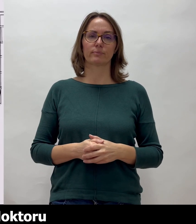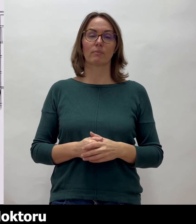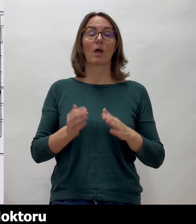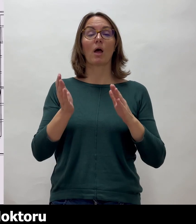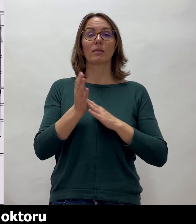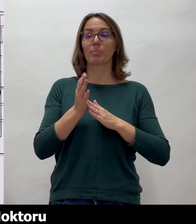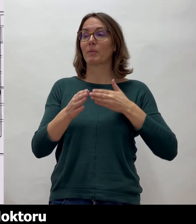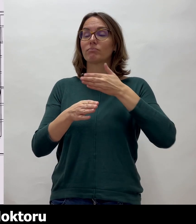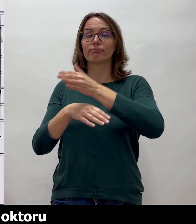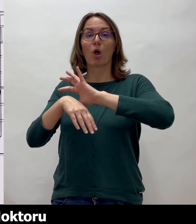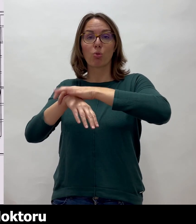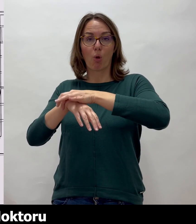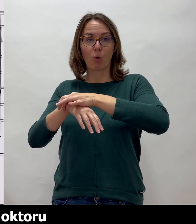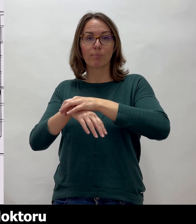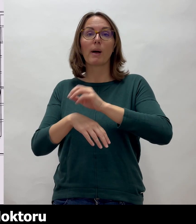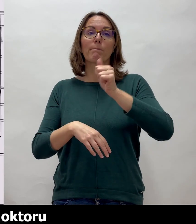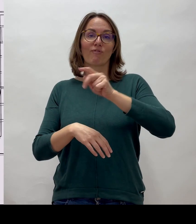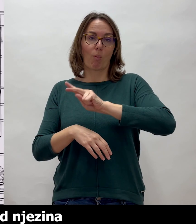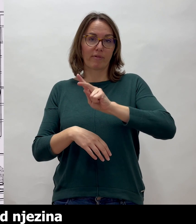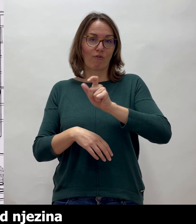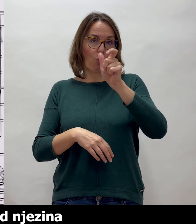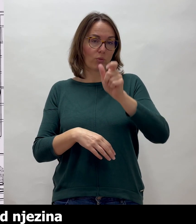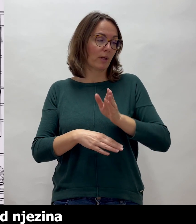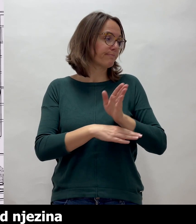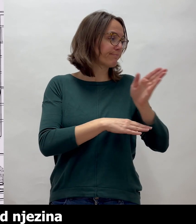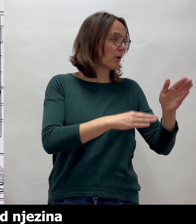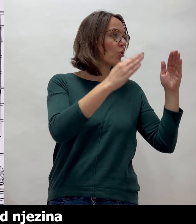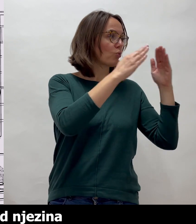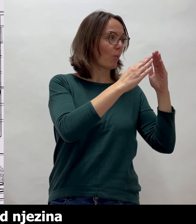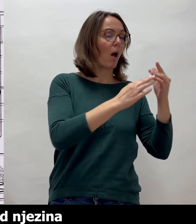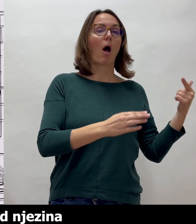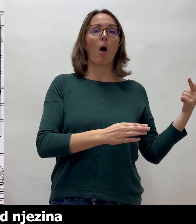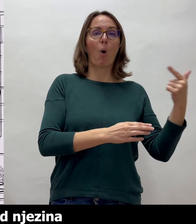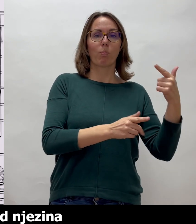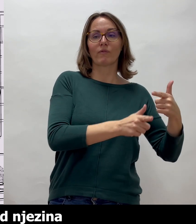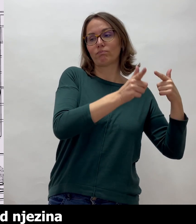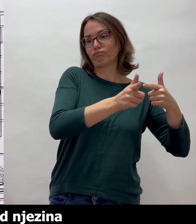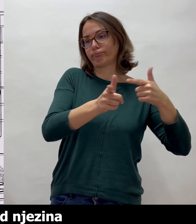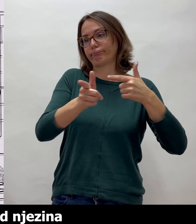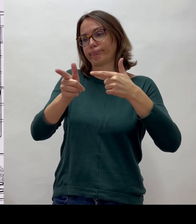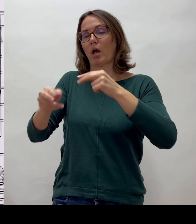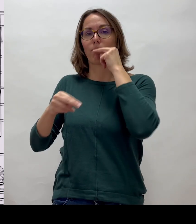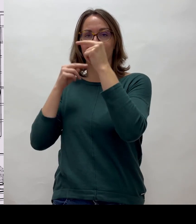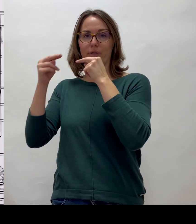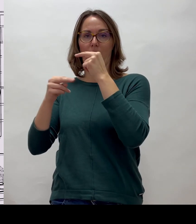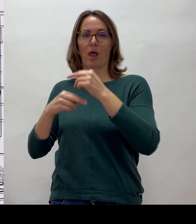Kod posjete doktoru, prevoditelj dolazi po nju i zajedno idu kod njezina doktora na pregled u ambulantu.